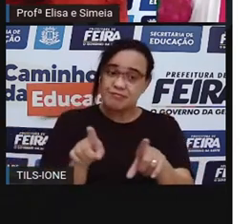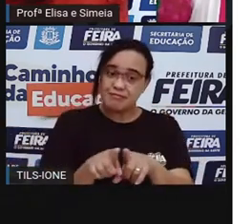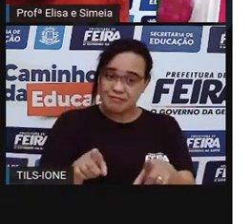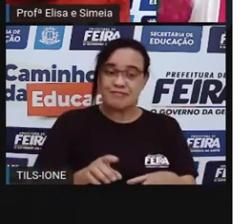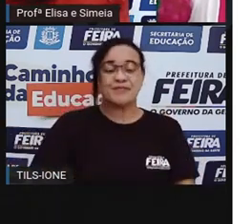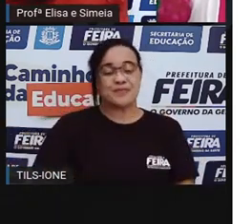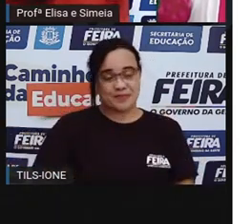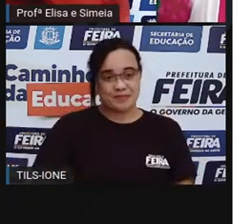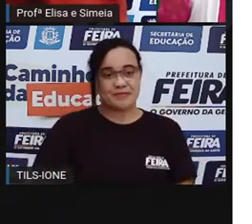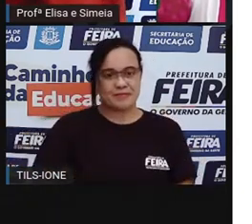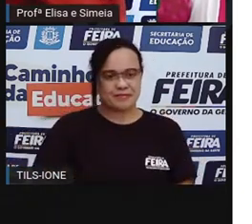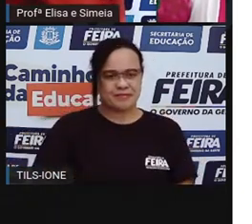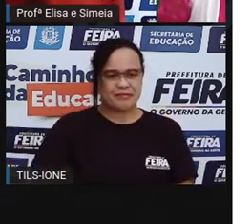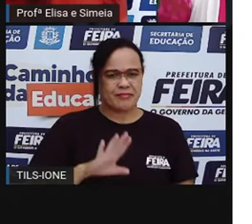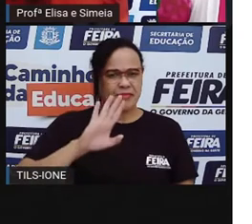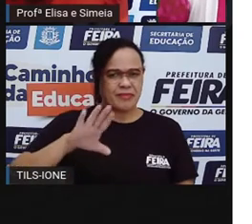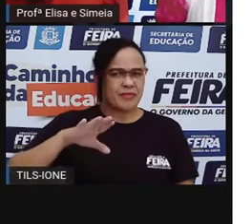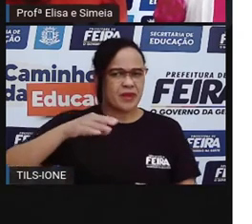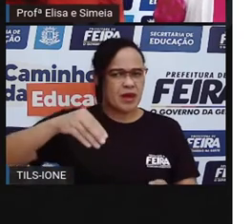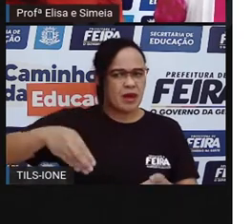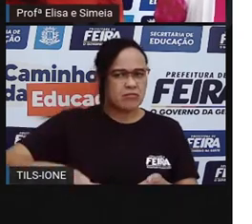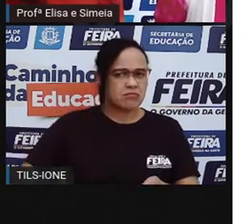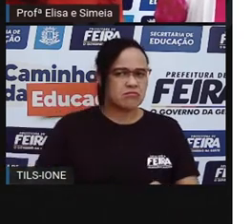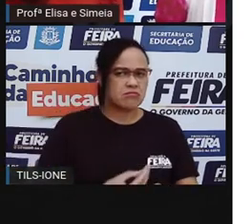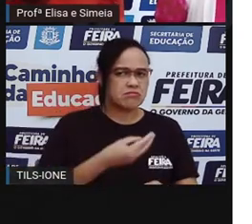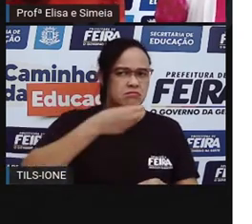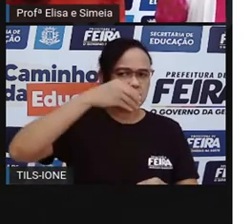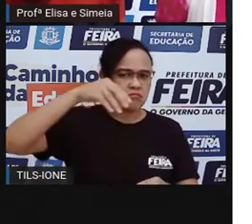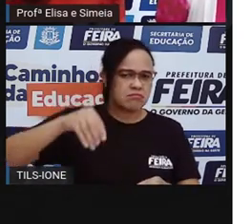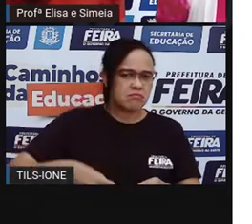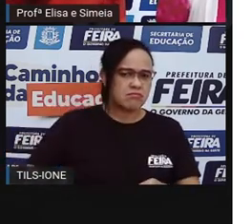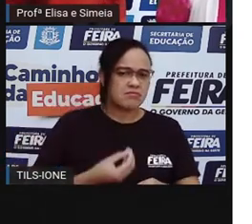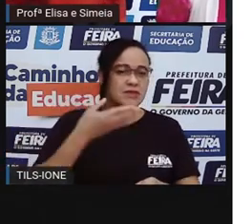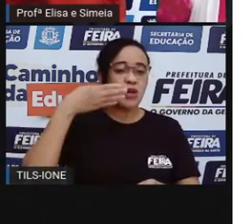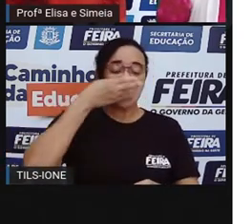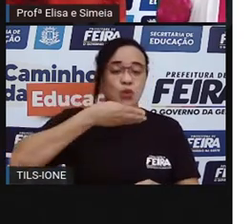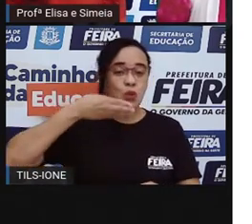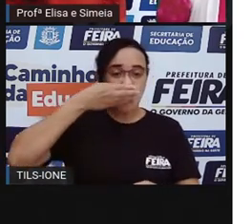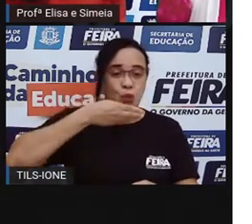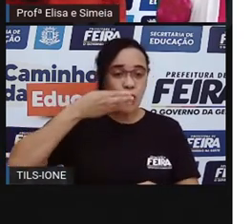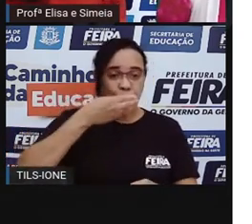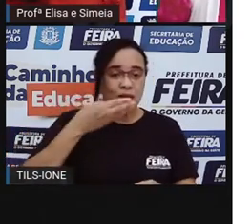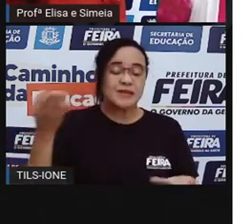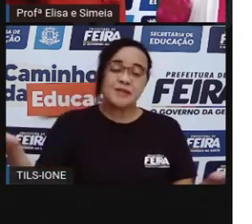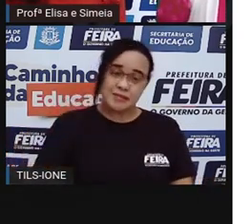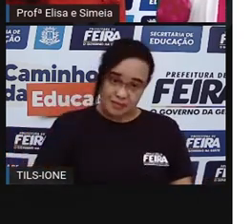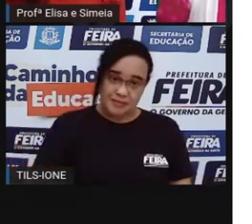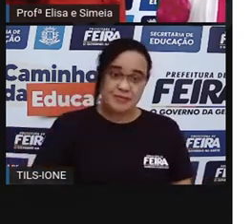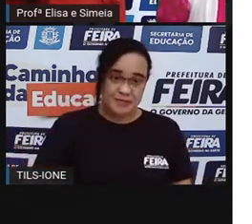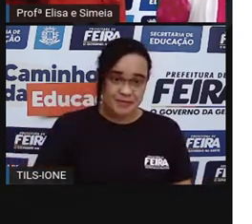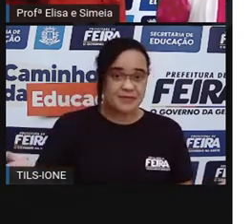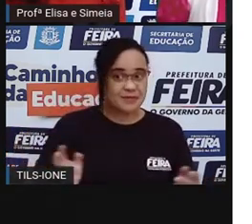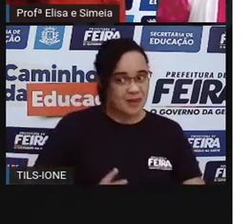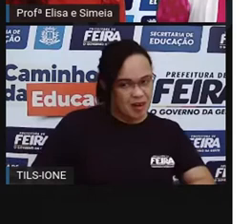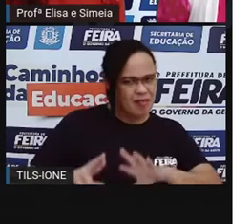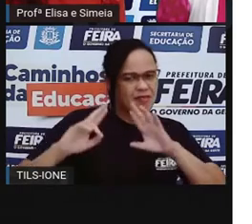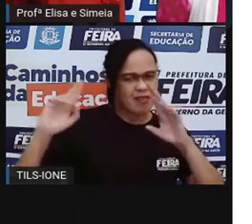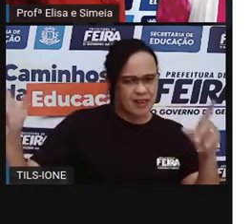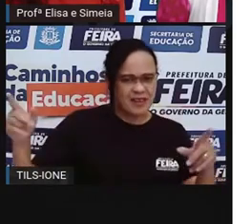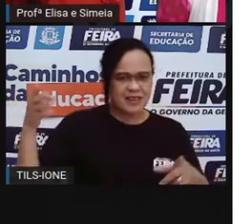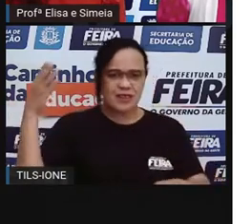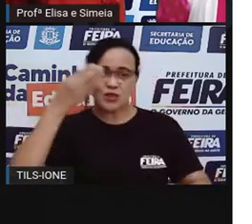Mas o mingau é doce. É verdade. Então, descobriram a diferença de doce para